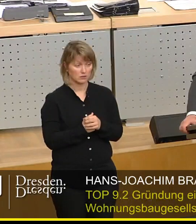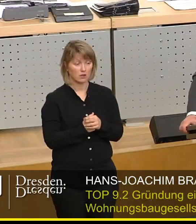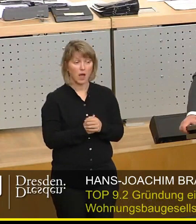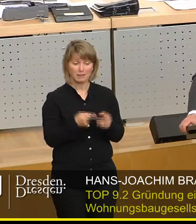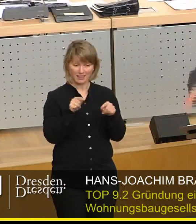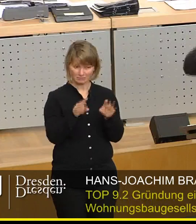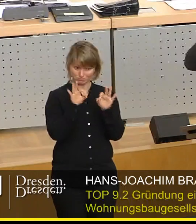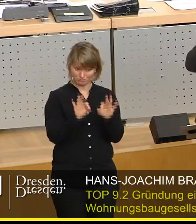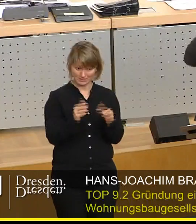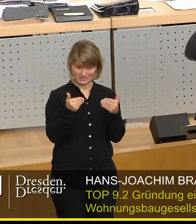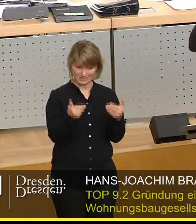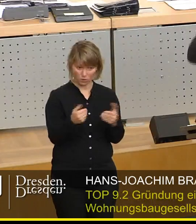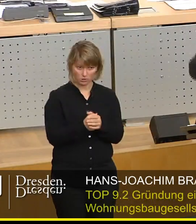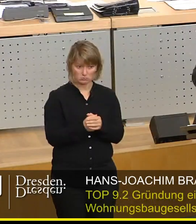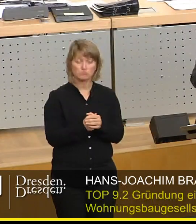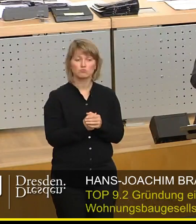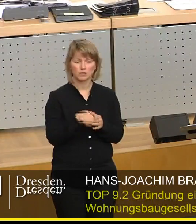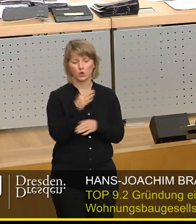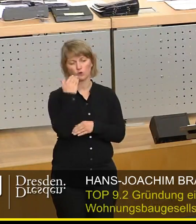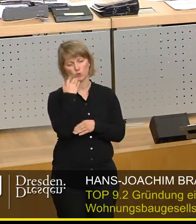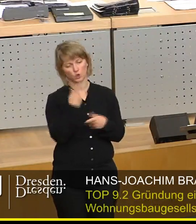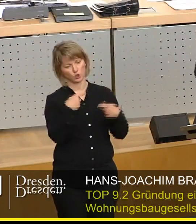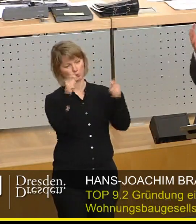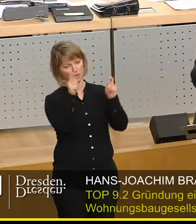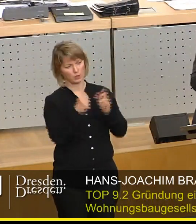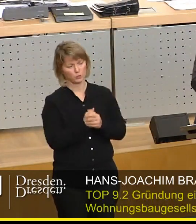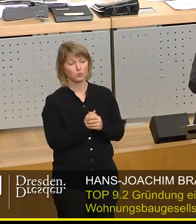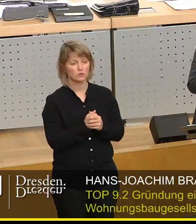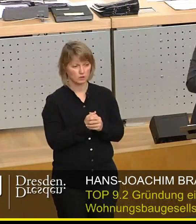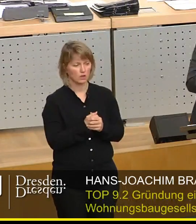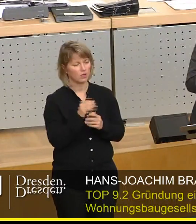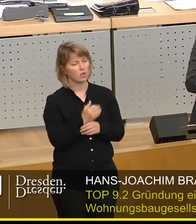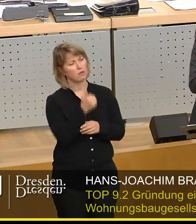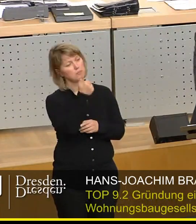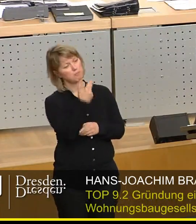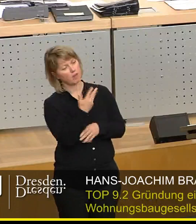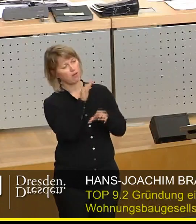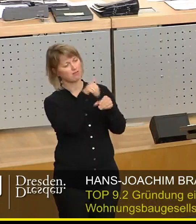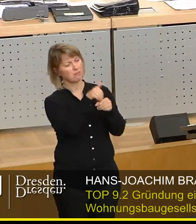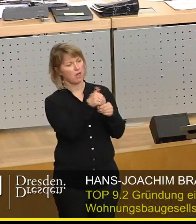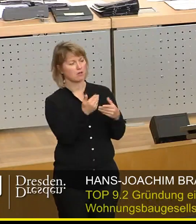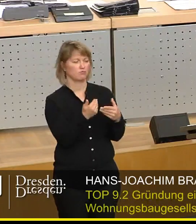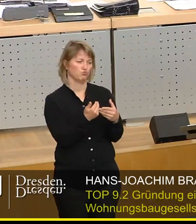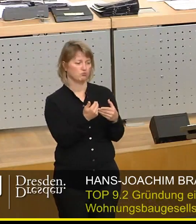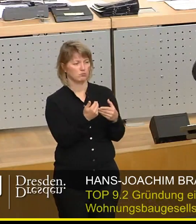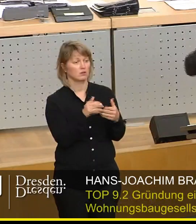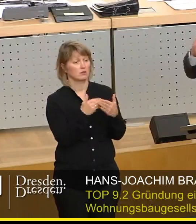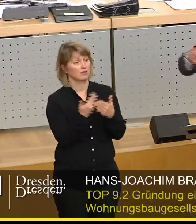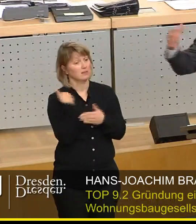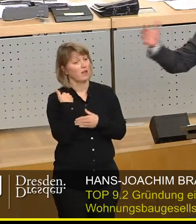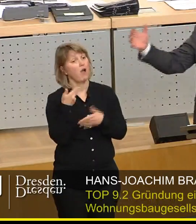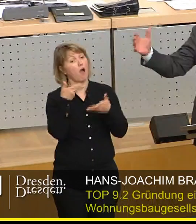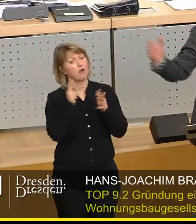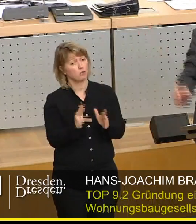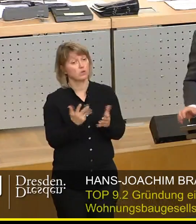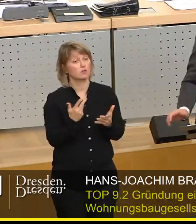jetzt genau das, wenn Sie Wohnungen bauen, dann haben Sie ein paar Wohnungen, 800 Wohnungen sind ein